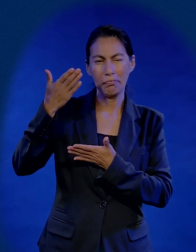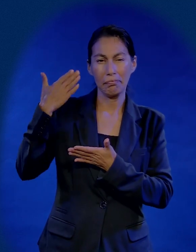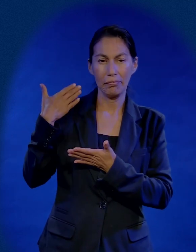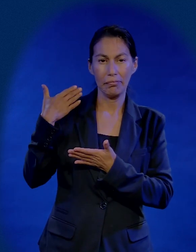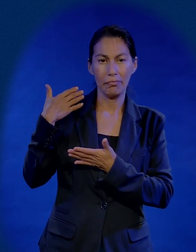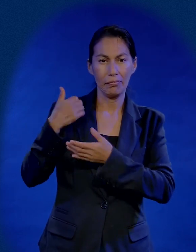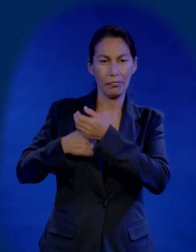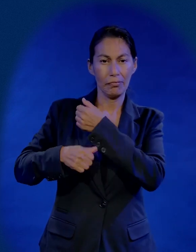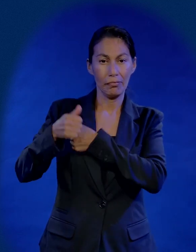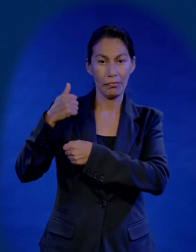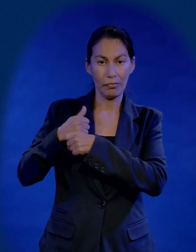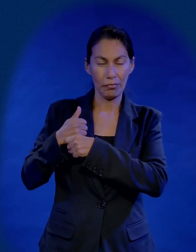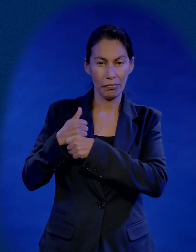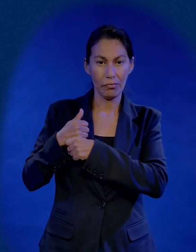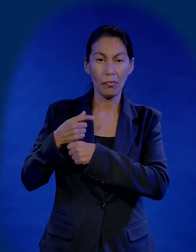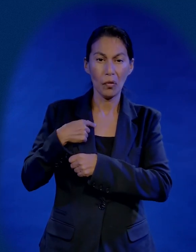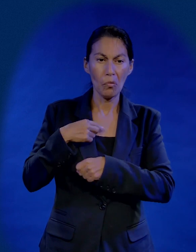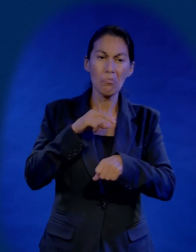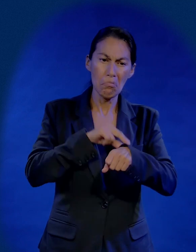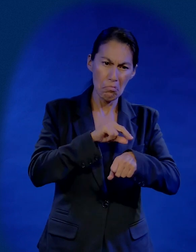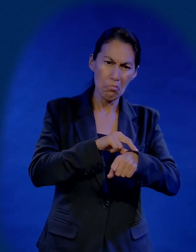yo tenía la firme intención de ser un médico